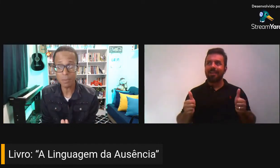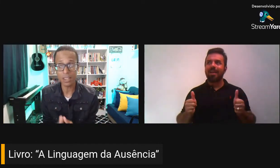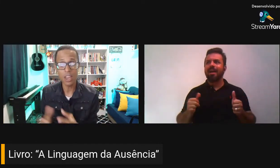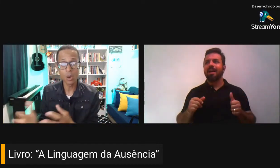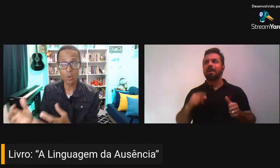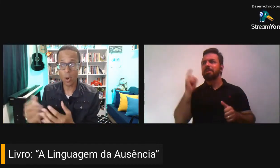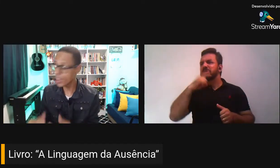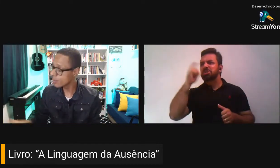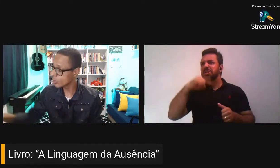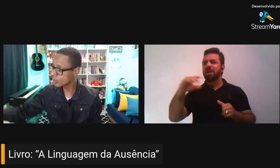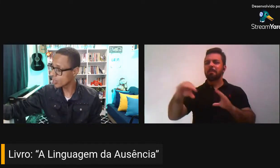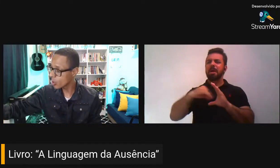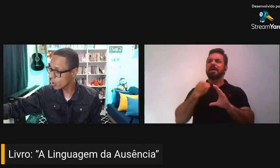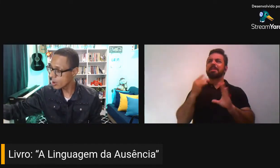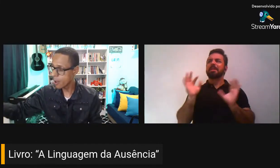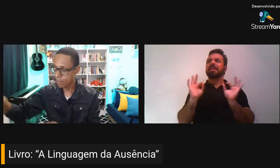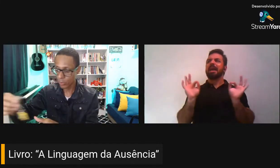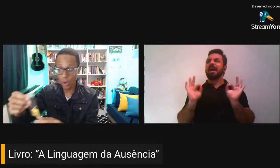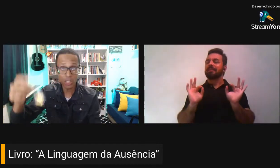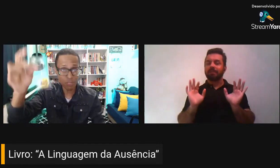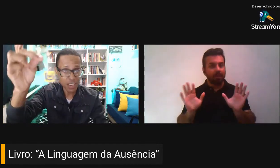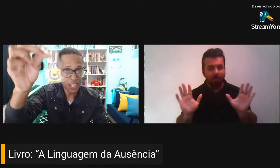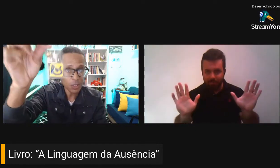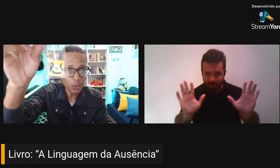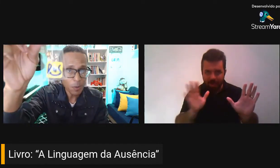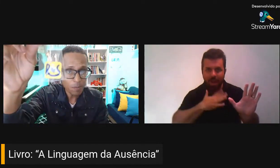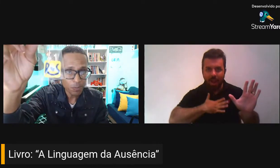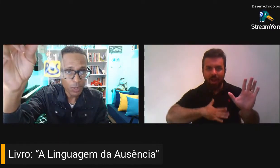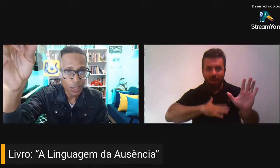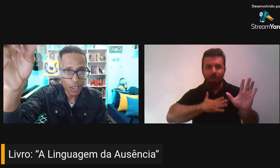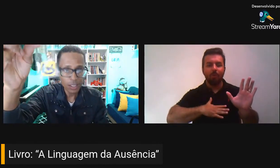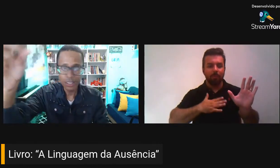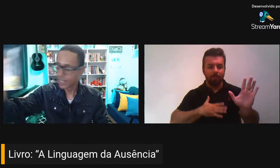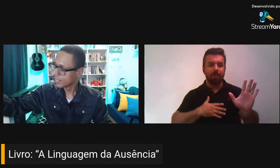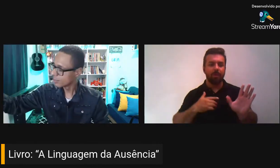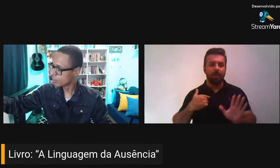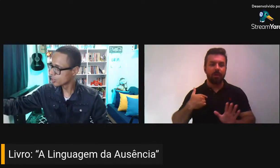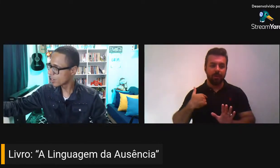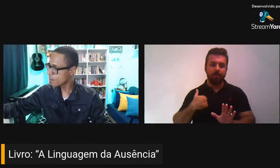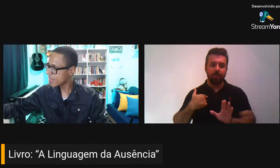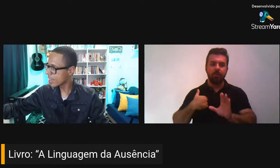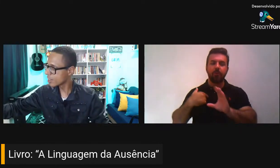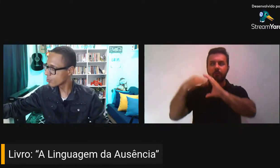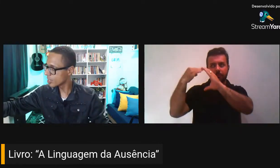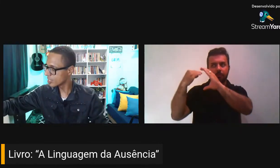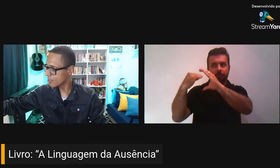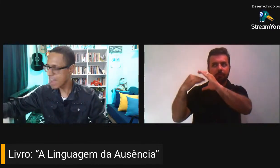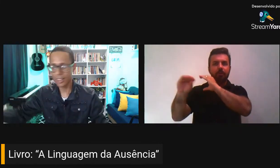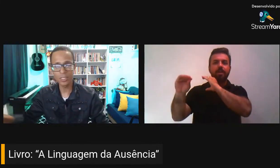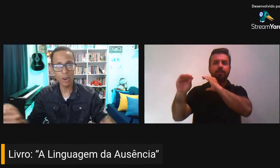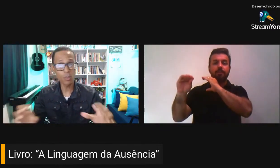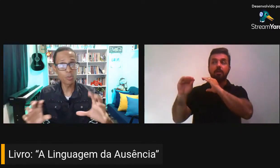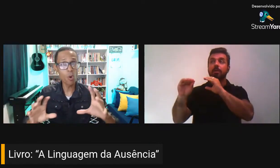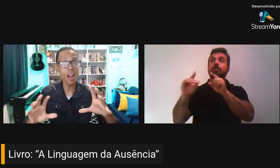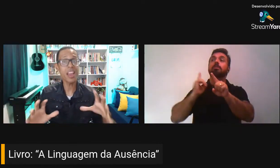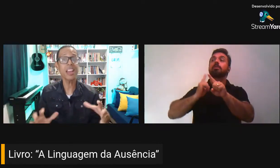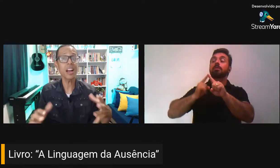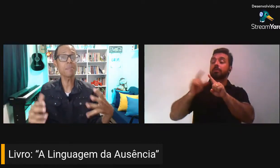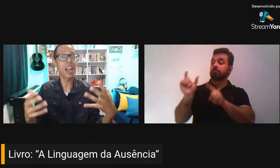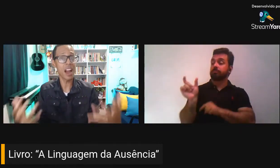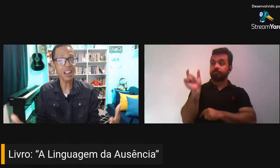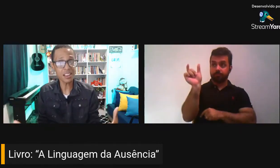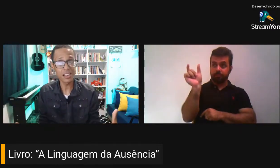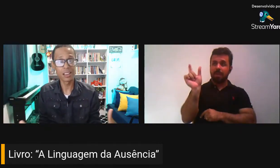irão receber. O correio me notificou do chaveirinho, né, por ser pequeno, foi extraviado. Então, vou